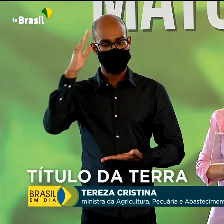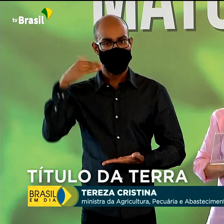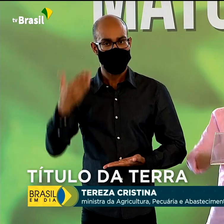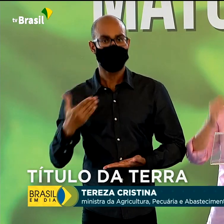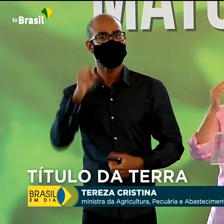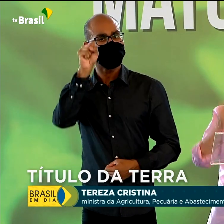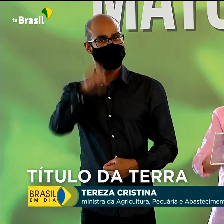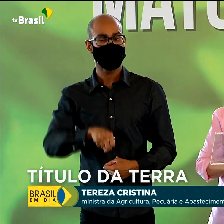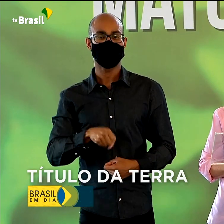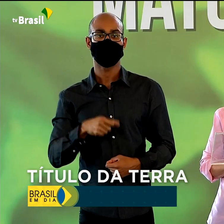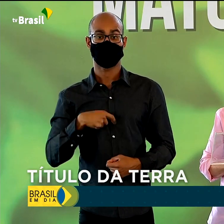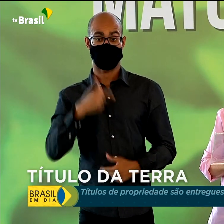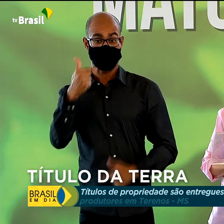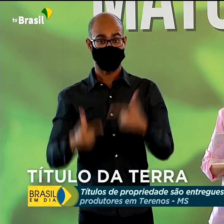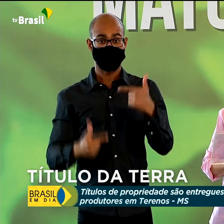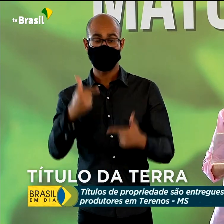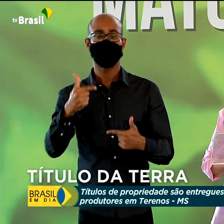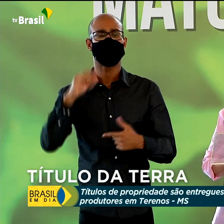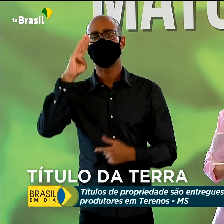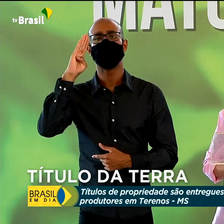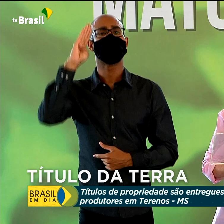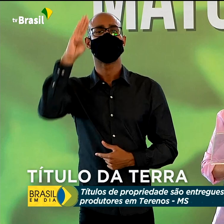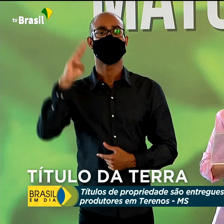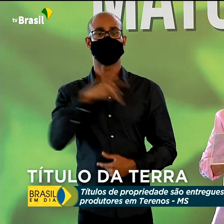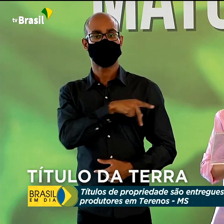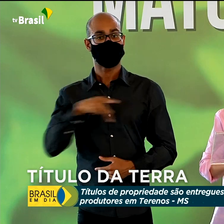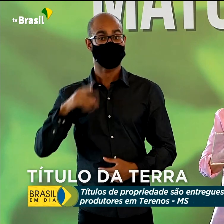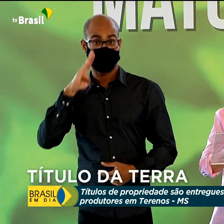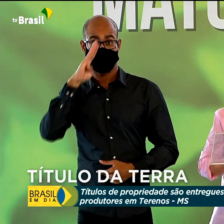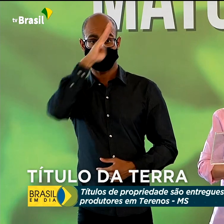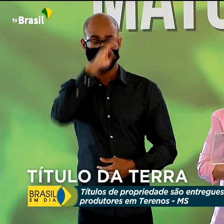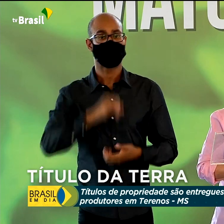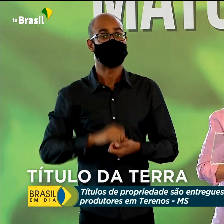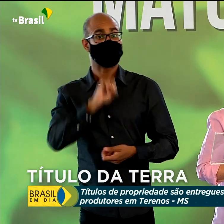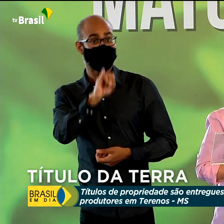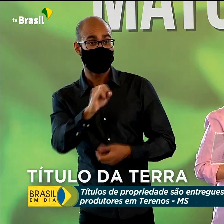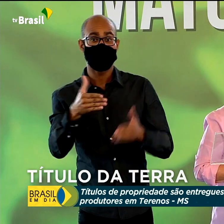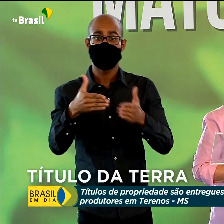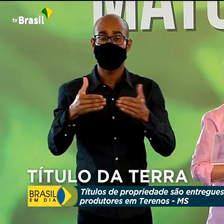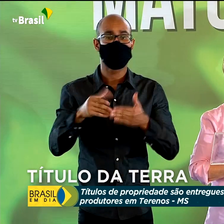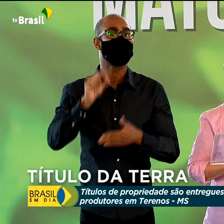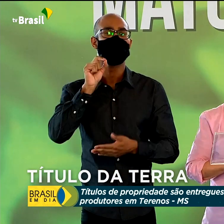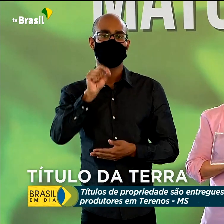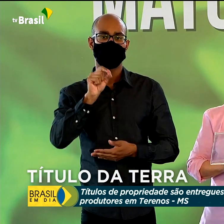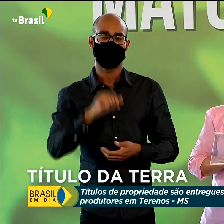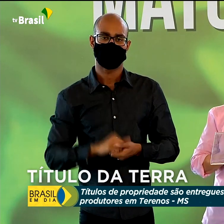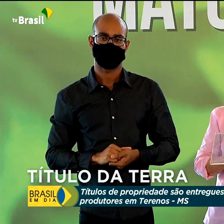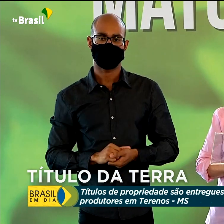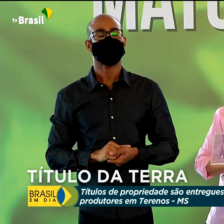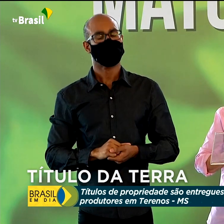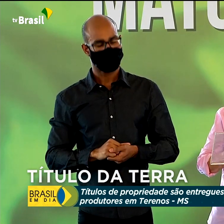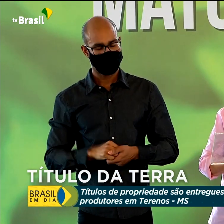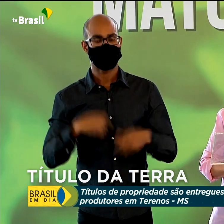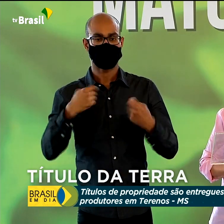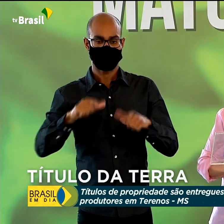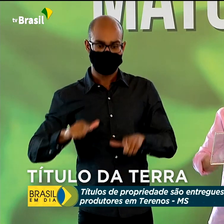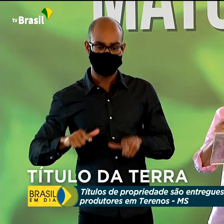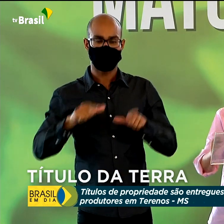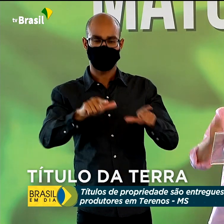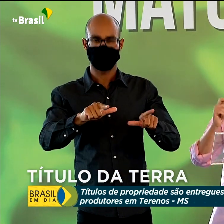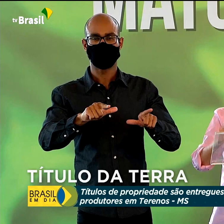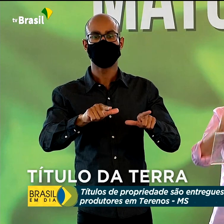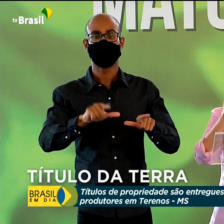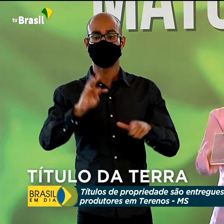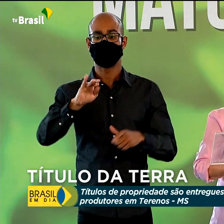política e a prioridade do presidente Jair Bolsonaro. Quando pediu que titular no Brasil